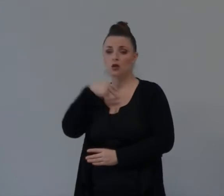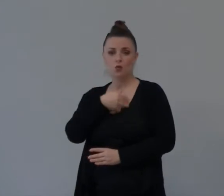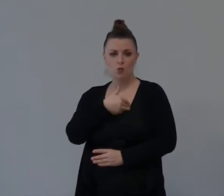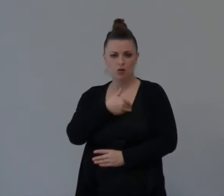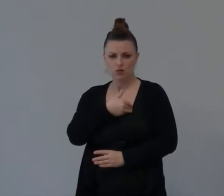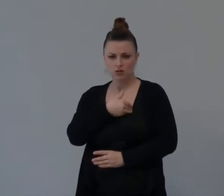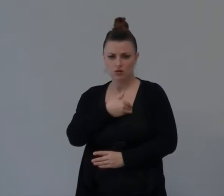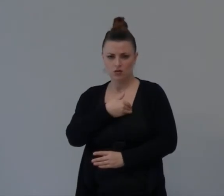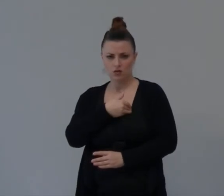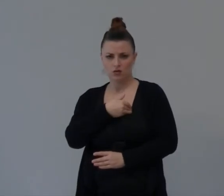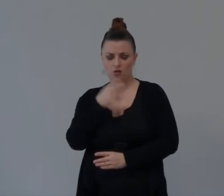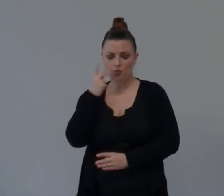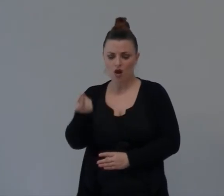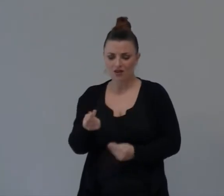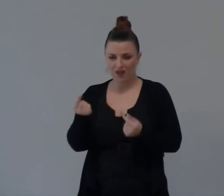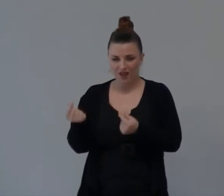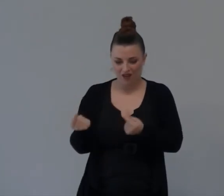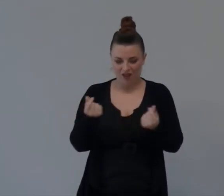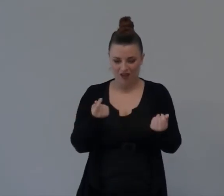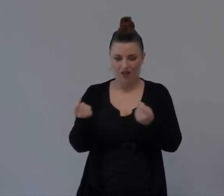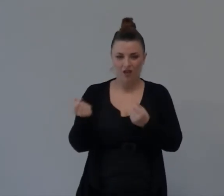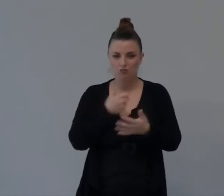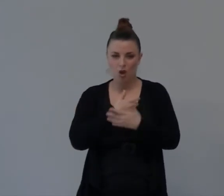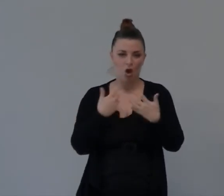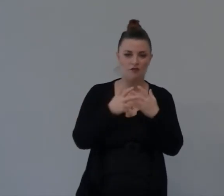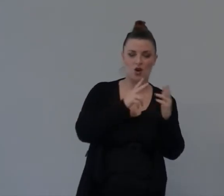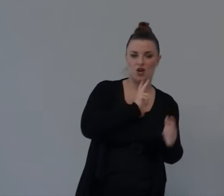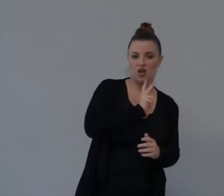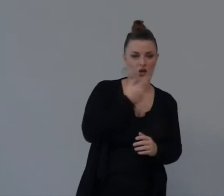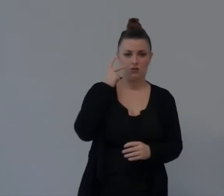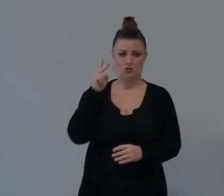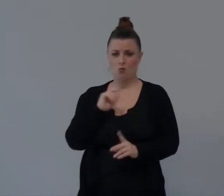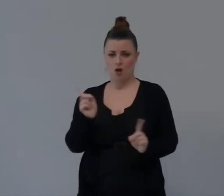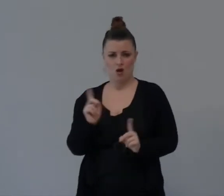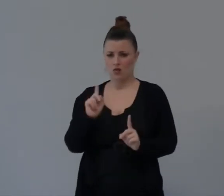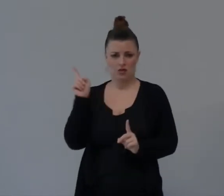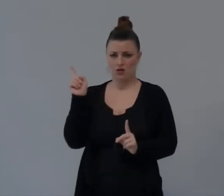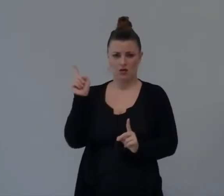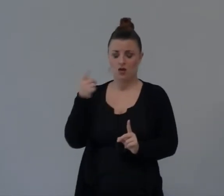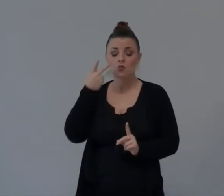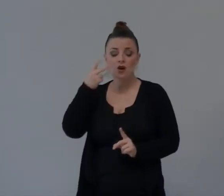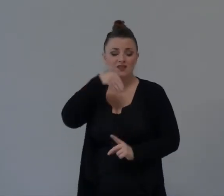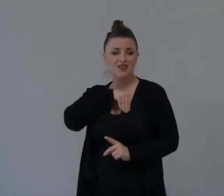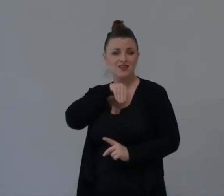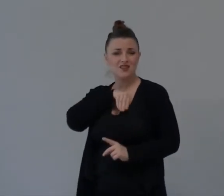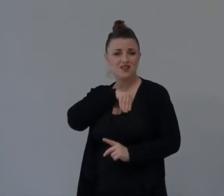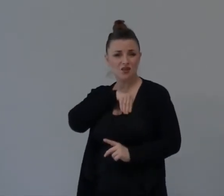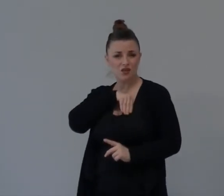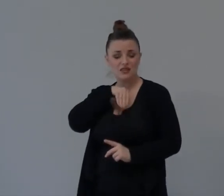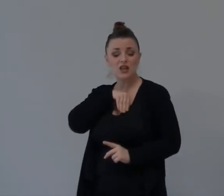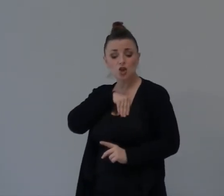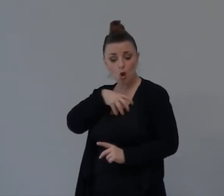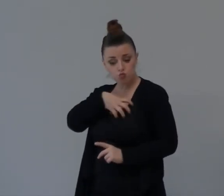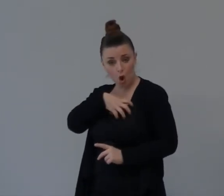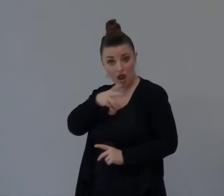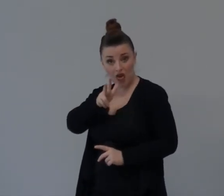Significa Necessariamente Essere Più Vicini A Dio Essere Dicchi Non Significa Necessariamente Essere